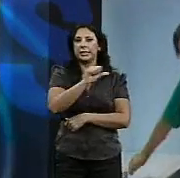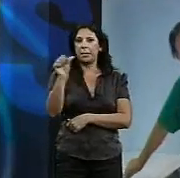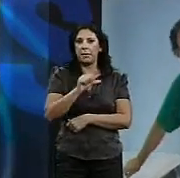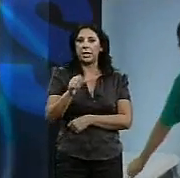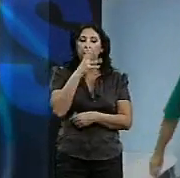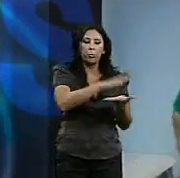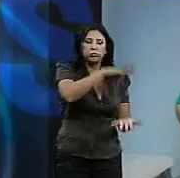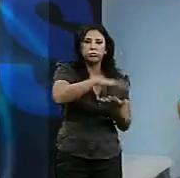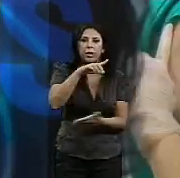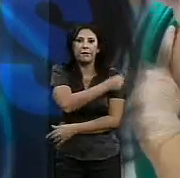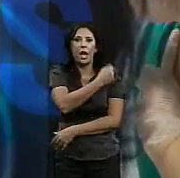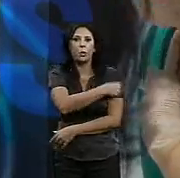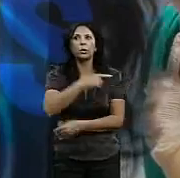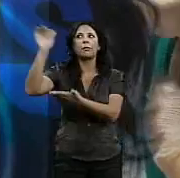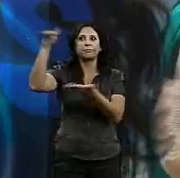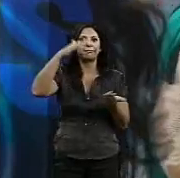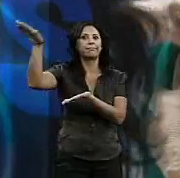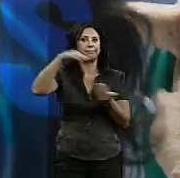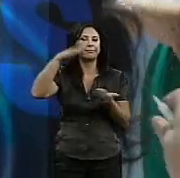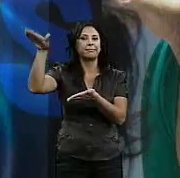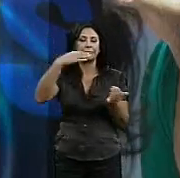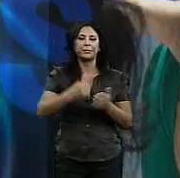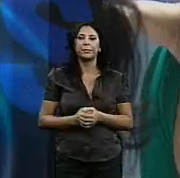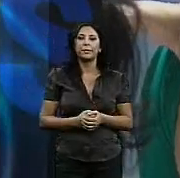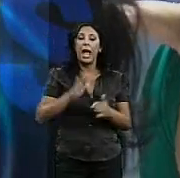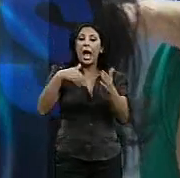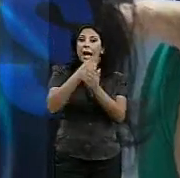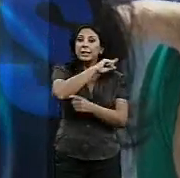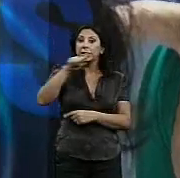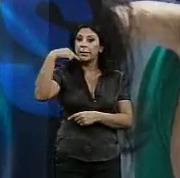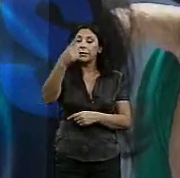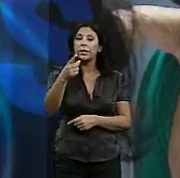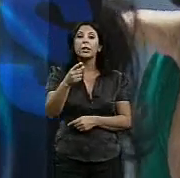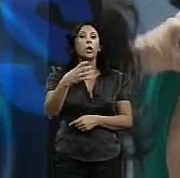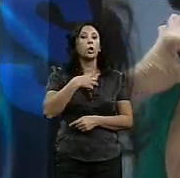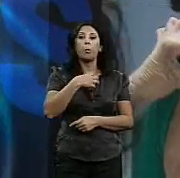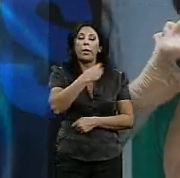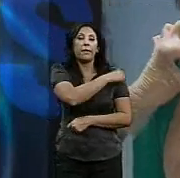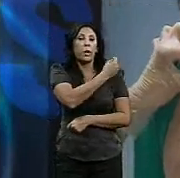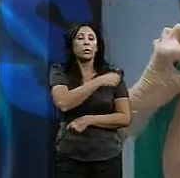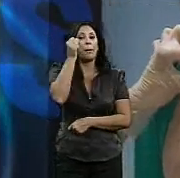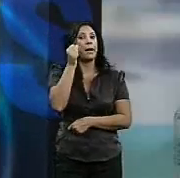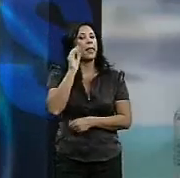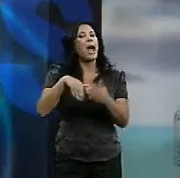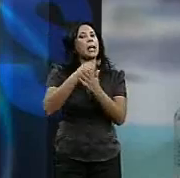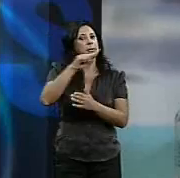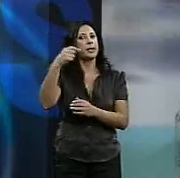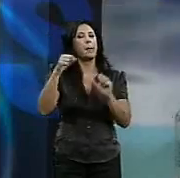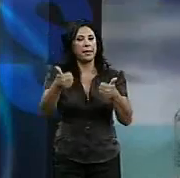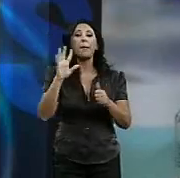vacunas que van a ir recibiendo. Hasta la semana que viene no se pueden vacunar las embarazadas si el resto de personas que estén en alguno de los